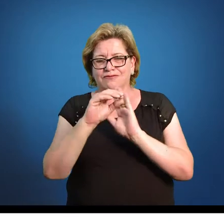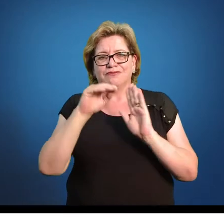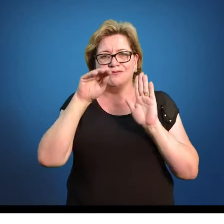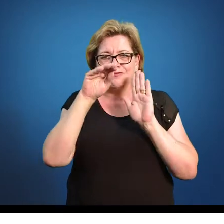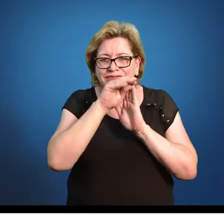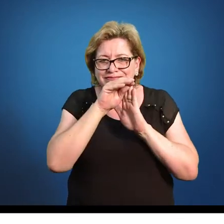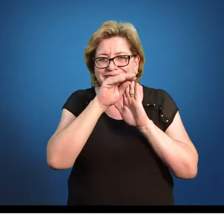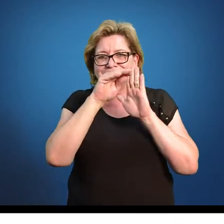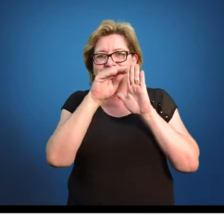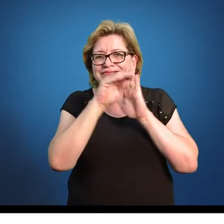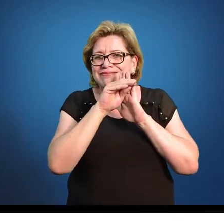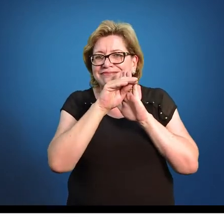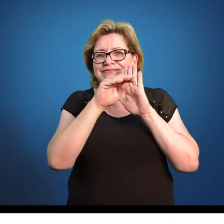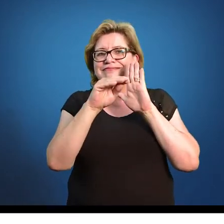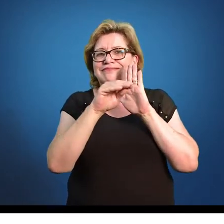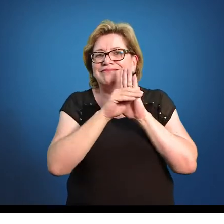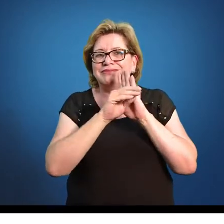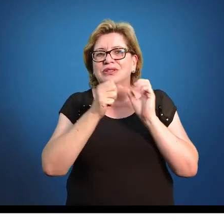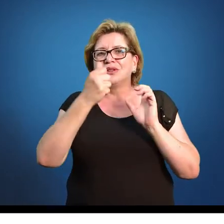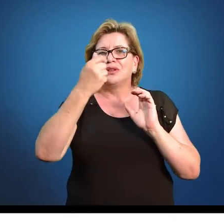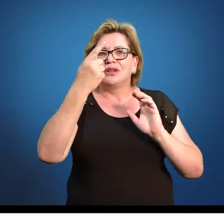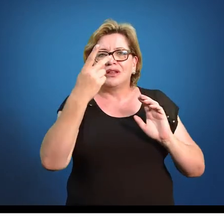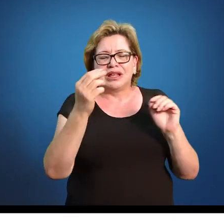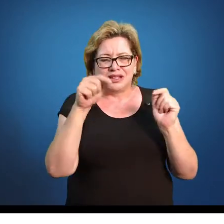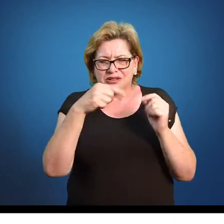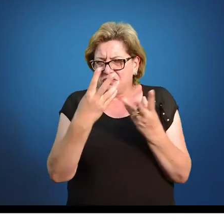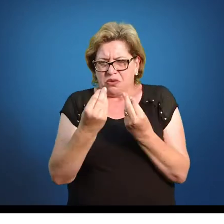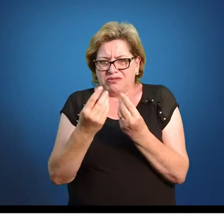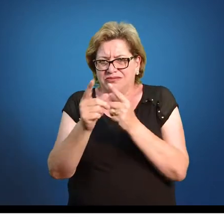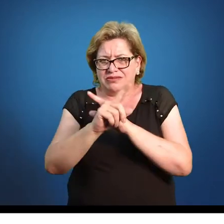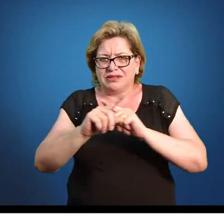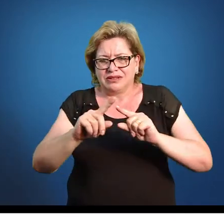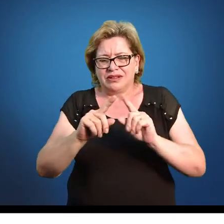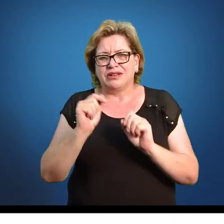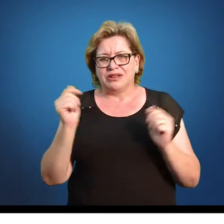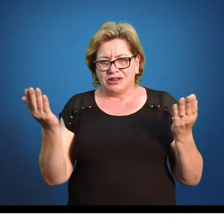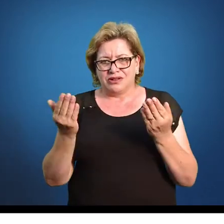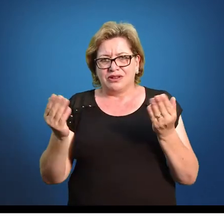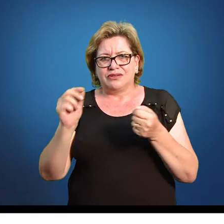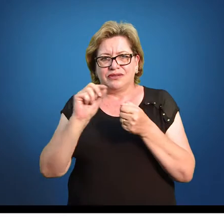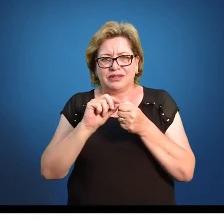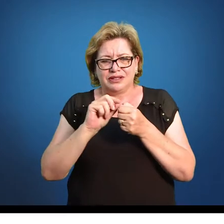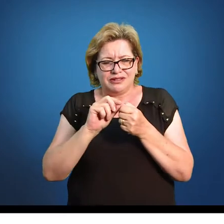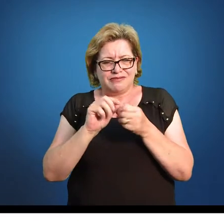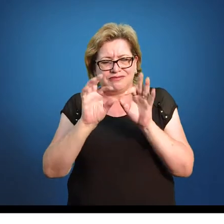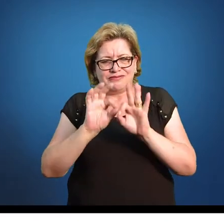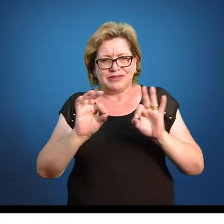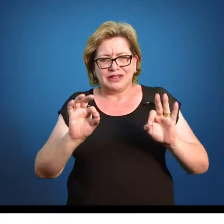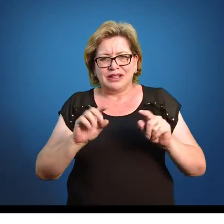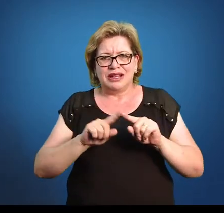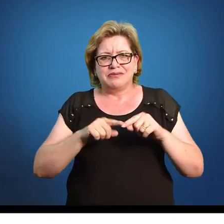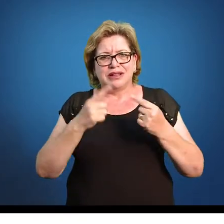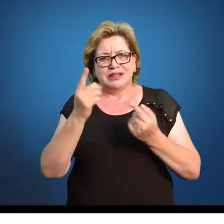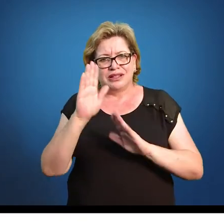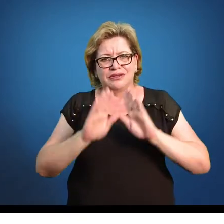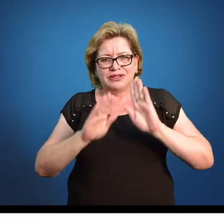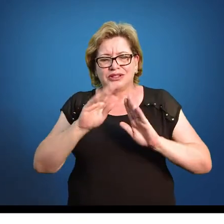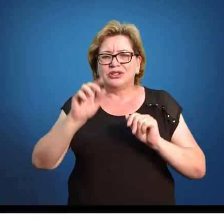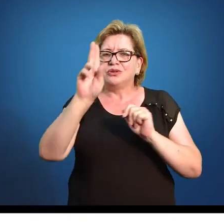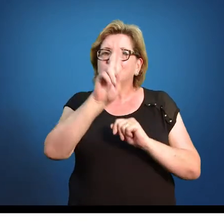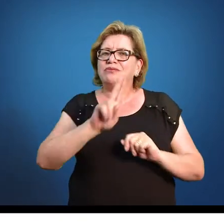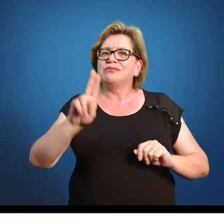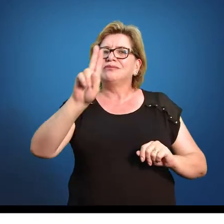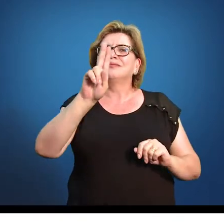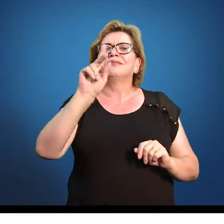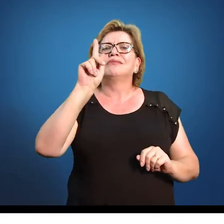dados. Aqui, a quantidade não é grande, a gente vai fazer isso. Na mão mesmo. Mas é muito comum você usar planilhas